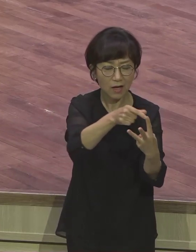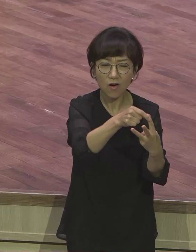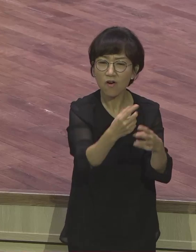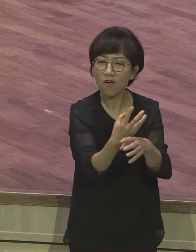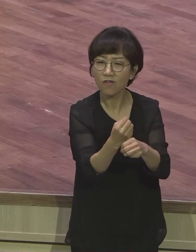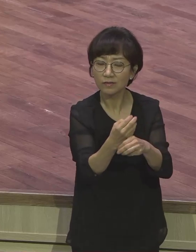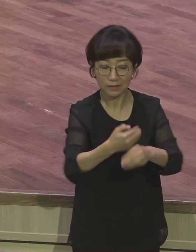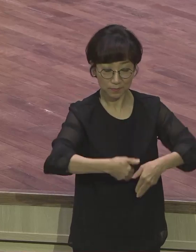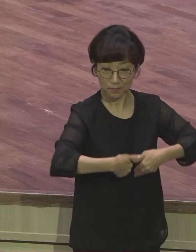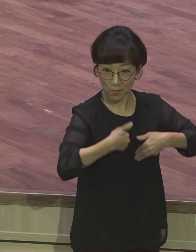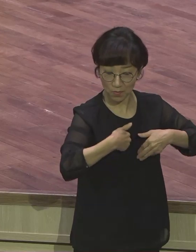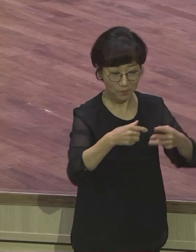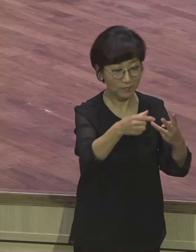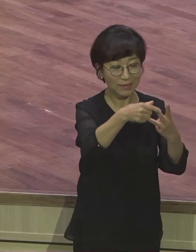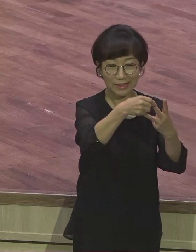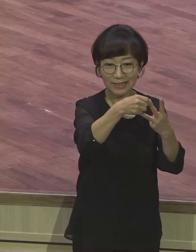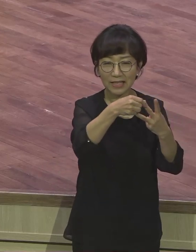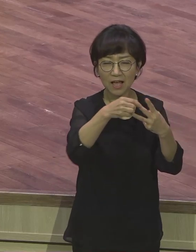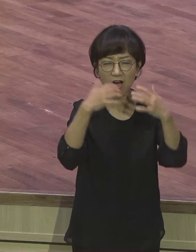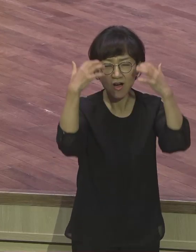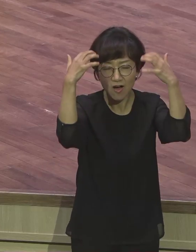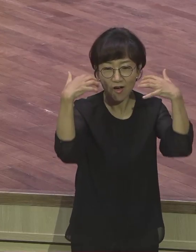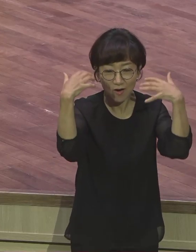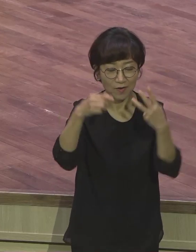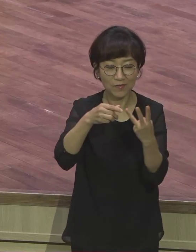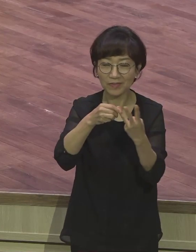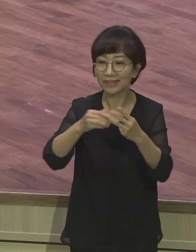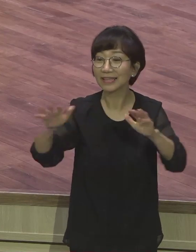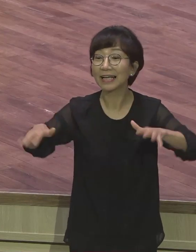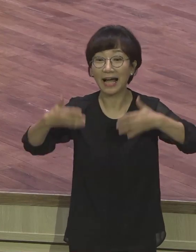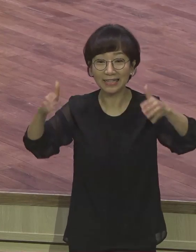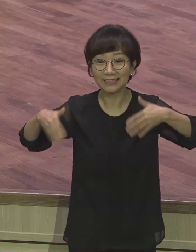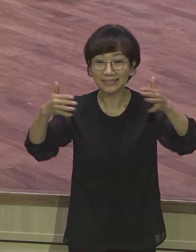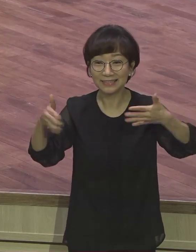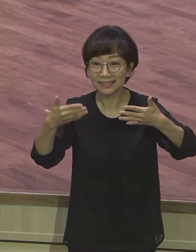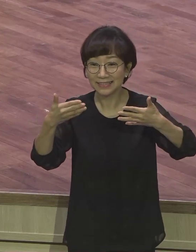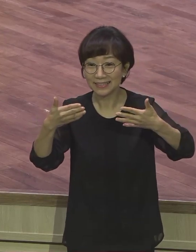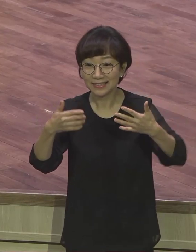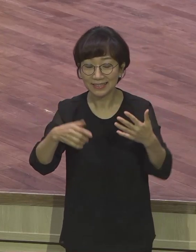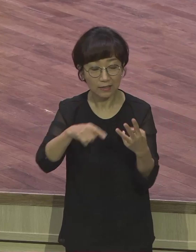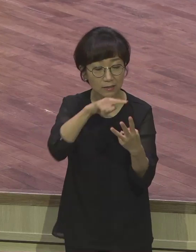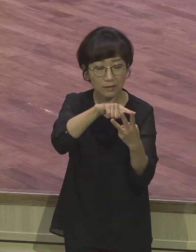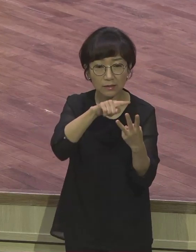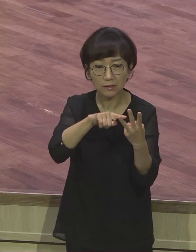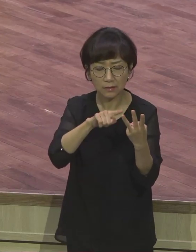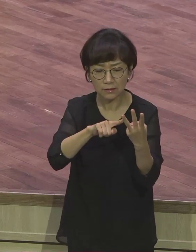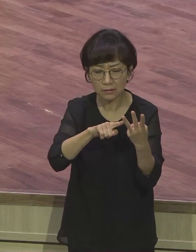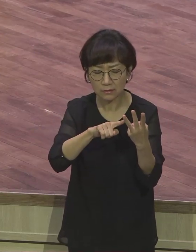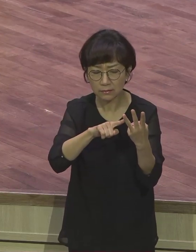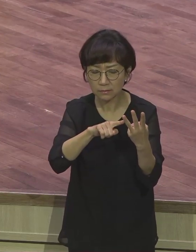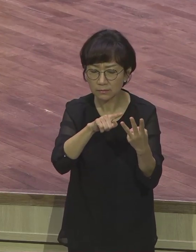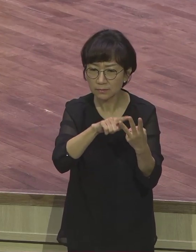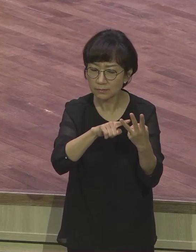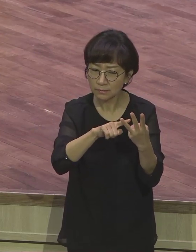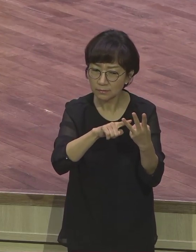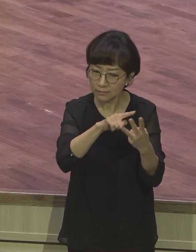맥주절은 여름이에요. 수장절은 가을입니다. 그렇게 세번을 정해서